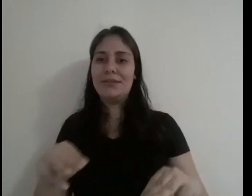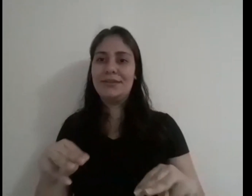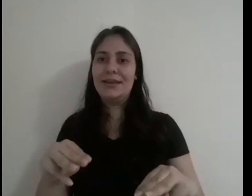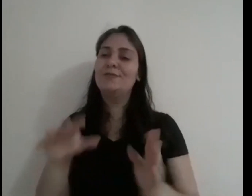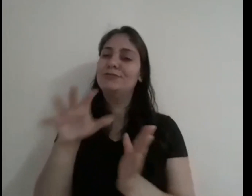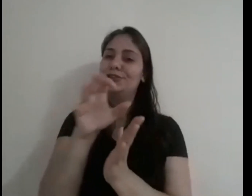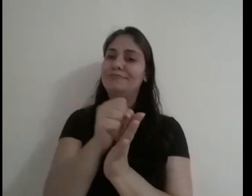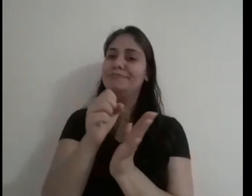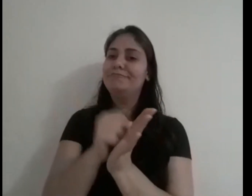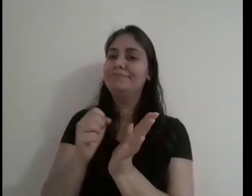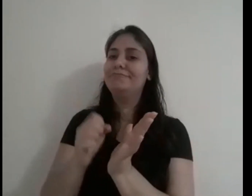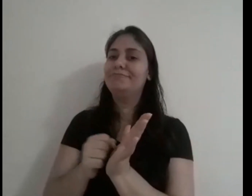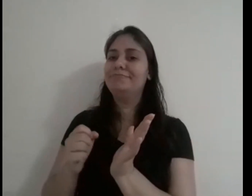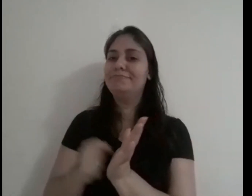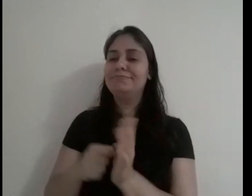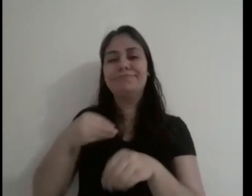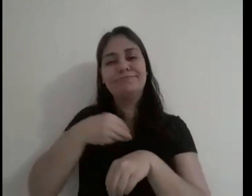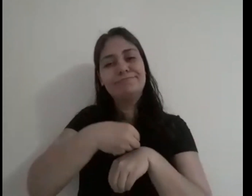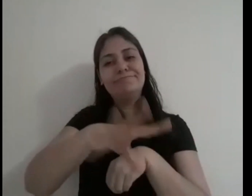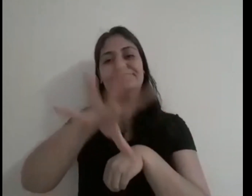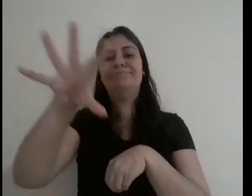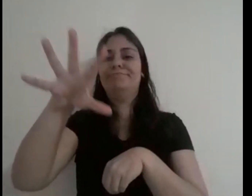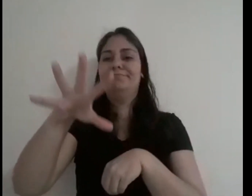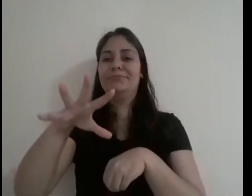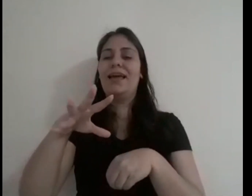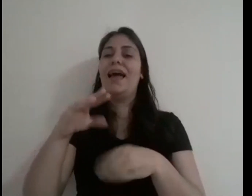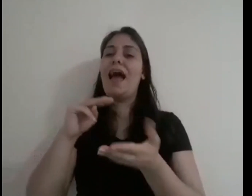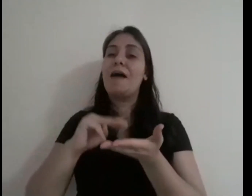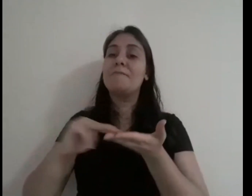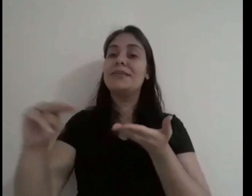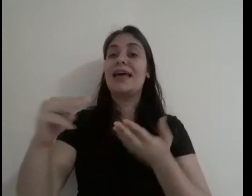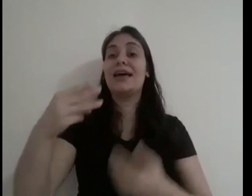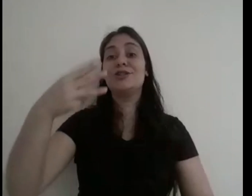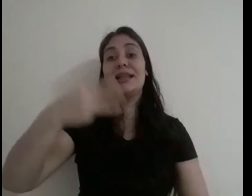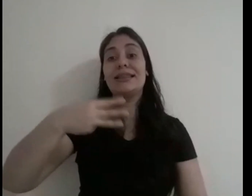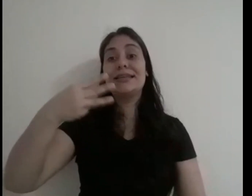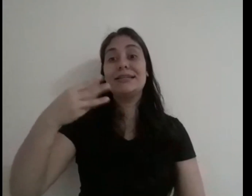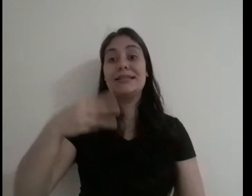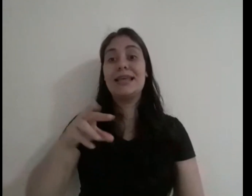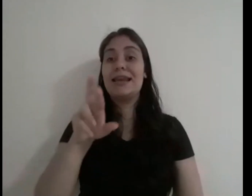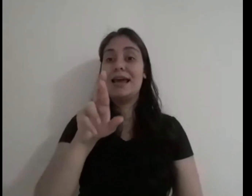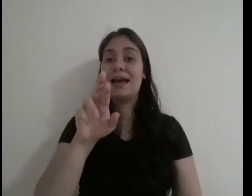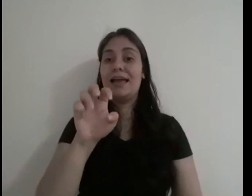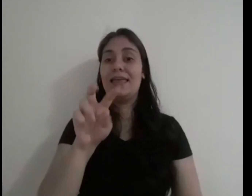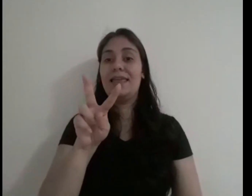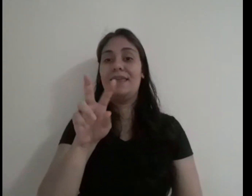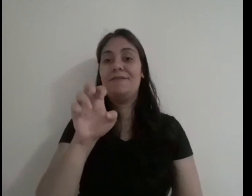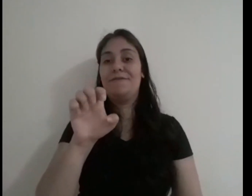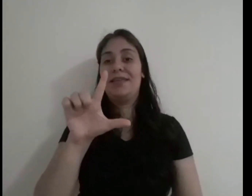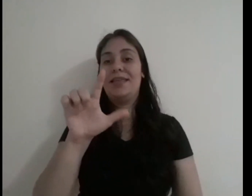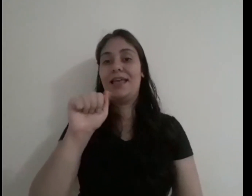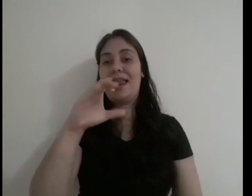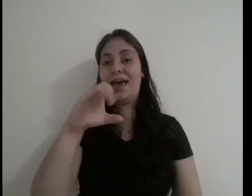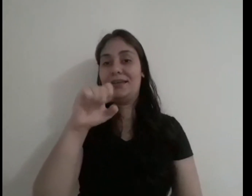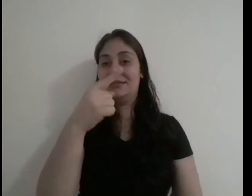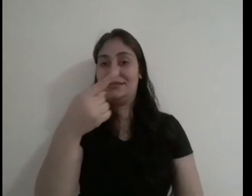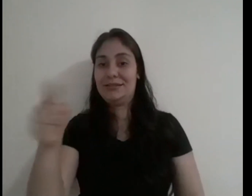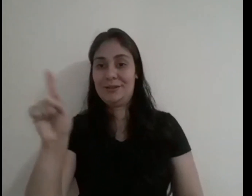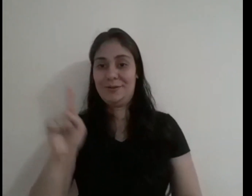compilação dessas informações da mensagem da terceira revelação, que é a doutrina